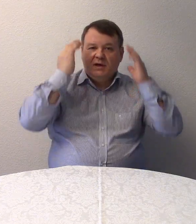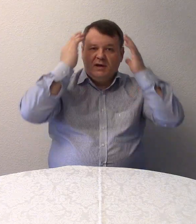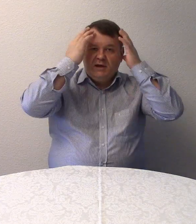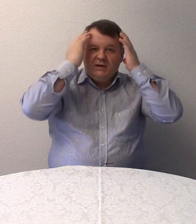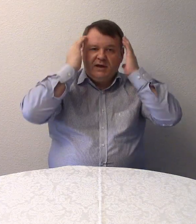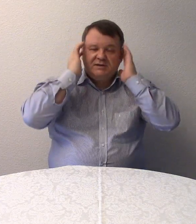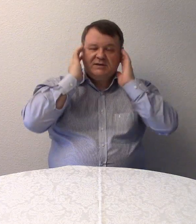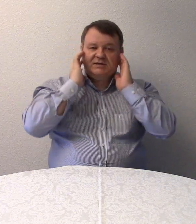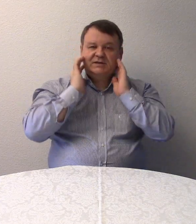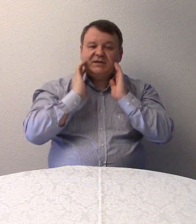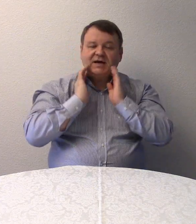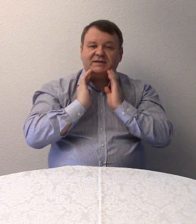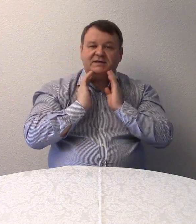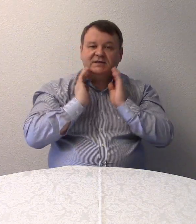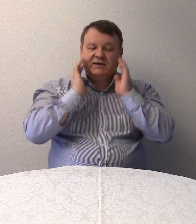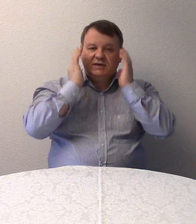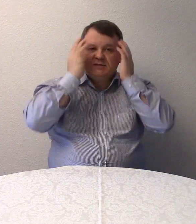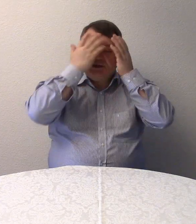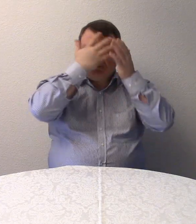Das ist das Gesicht. Gesicht.